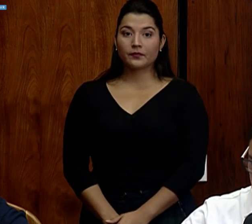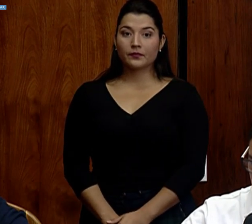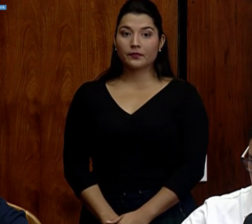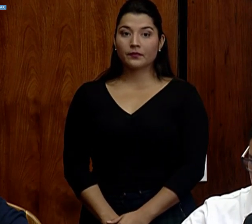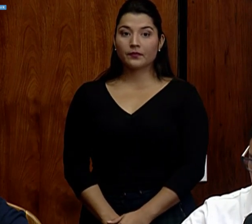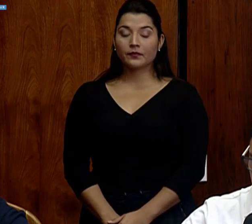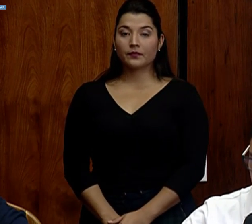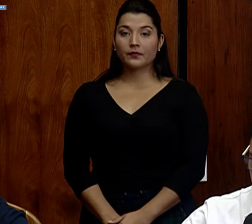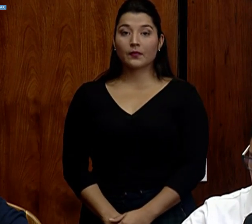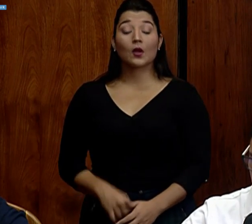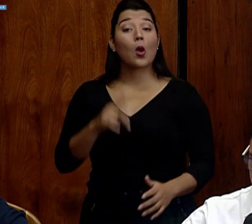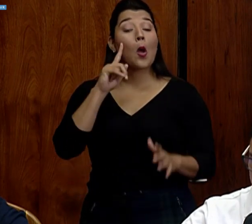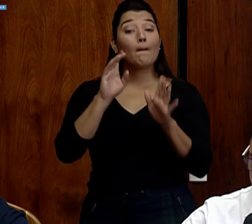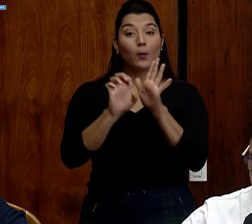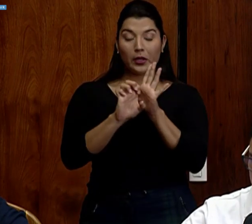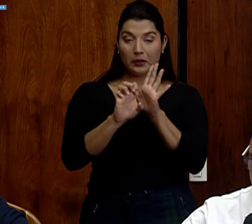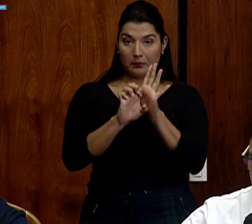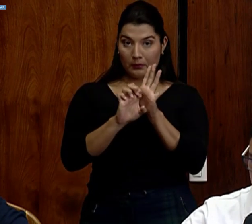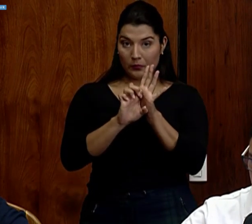Tenemos, por ejemplo,